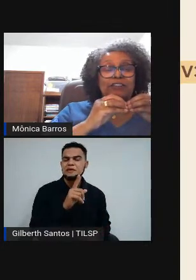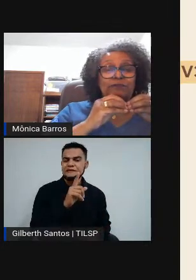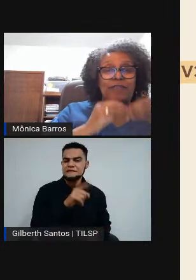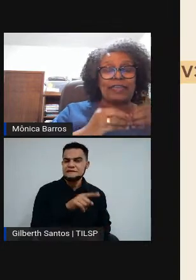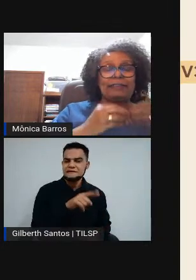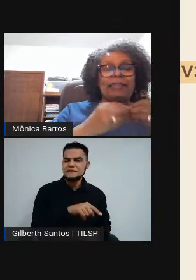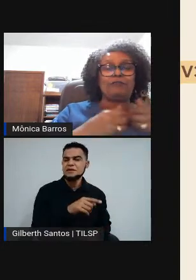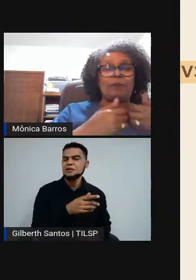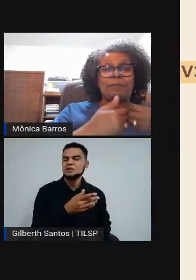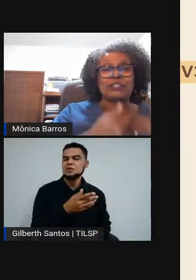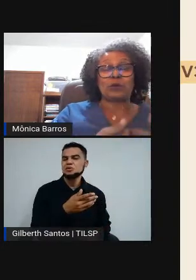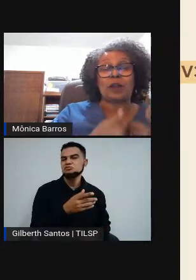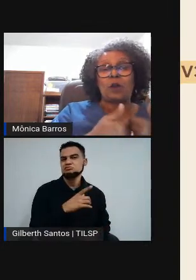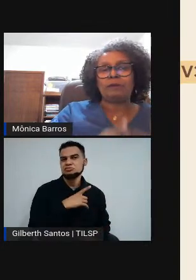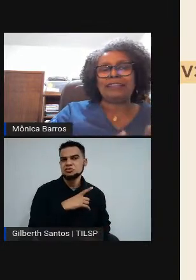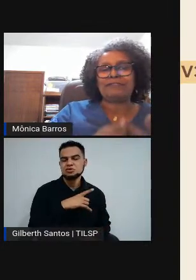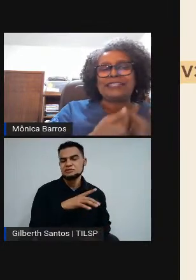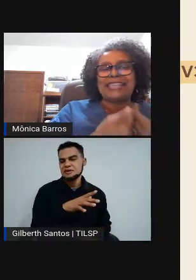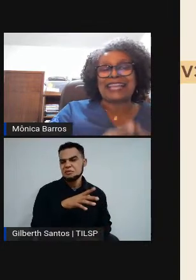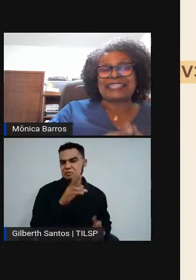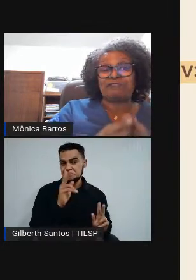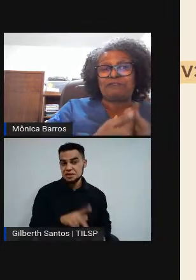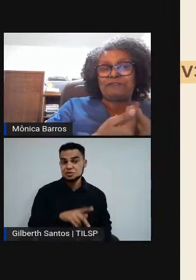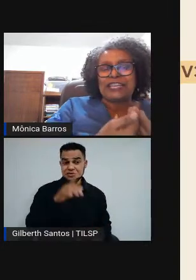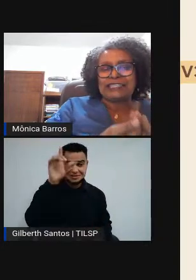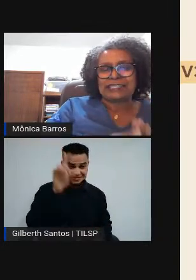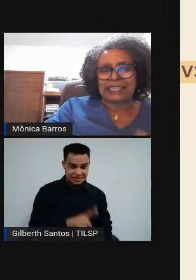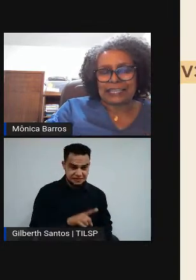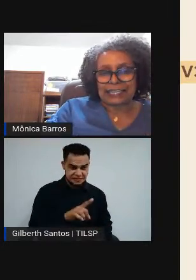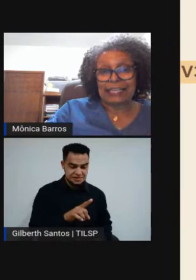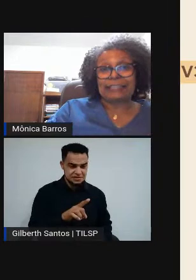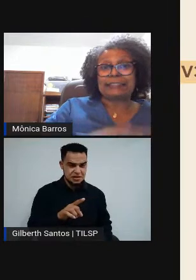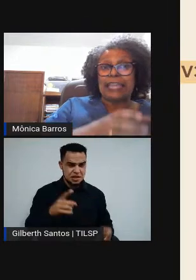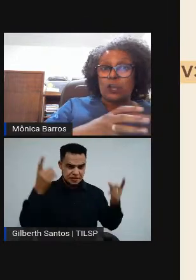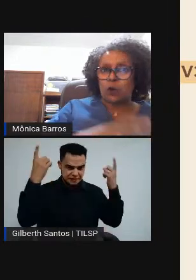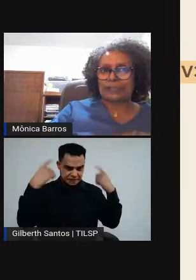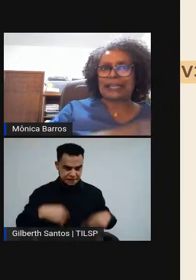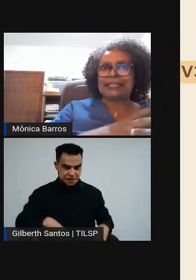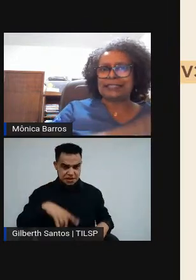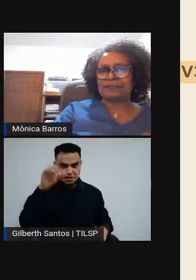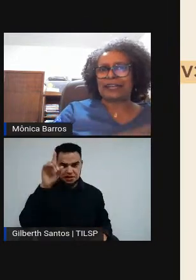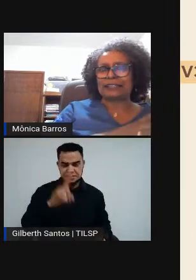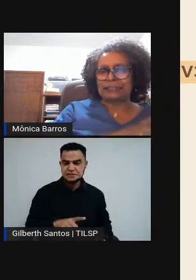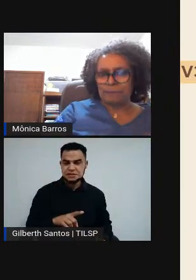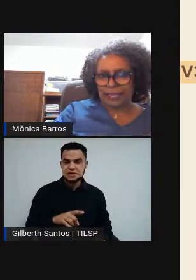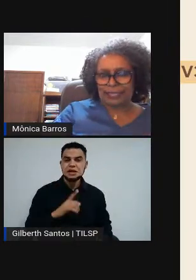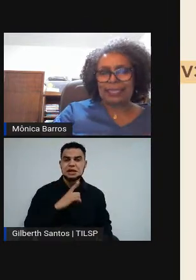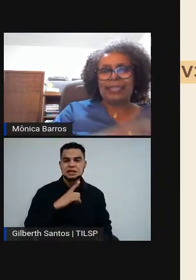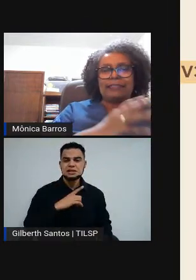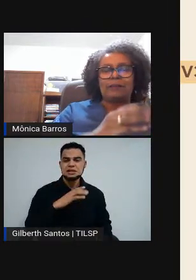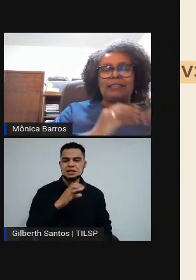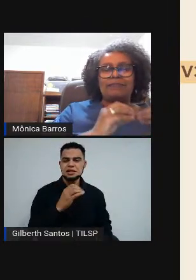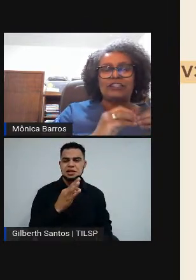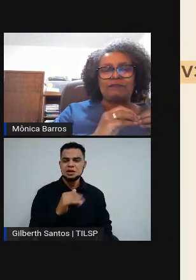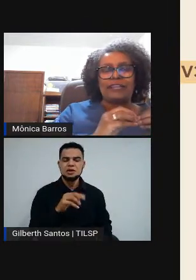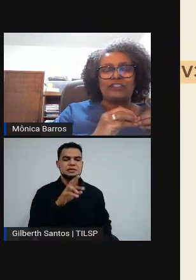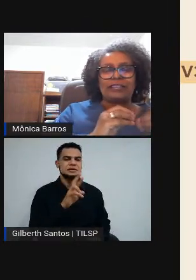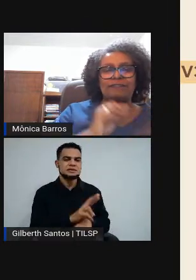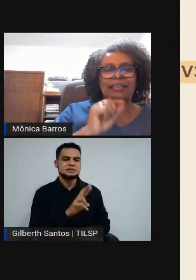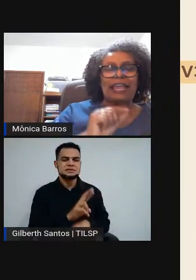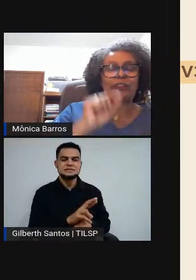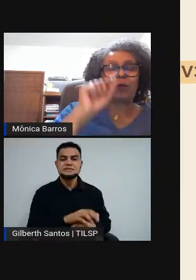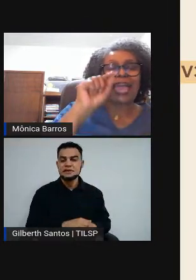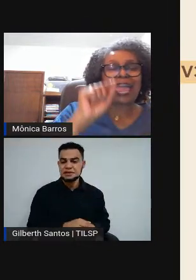uma pessoa com deficiência física, tem cota reservada também. Então, ela vai